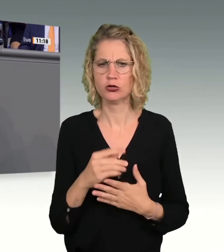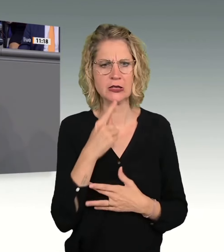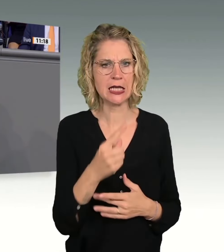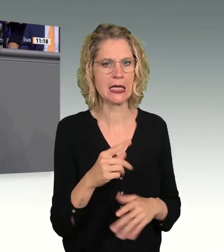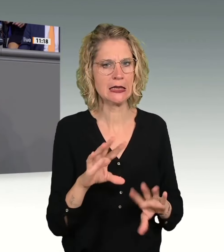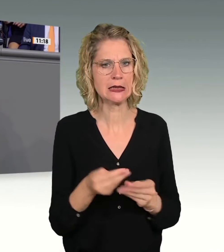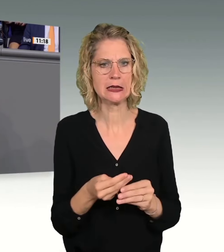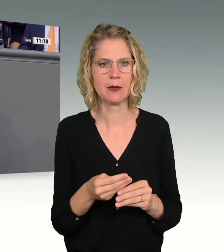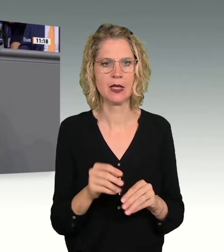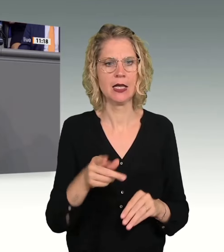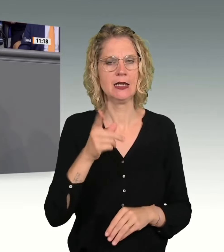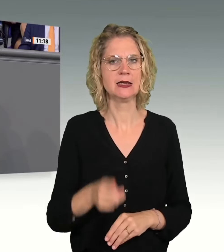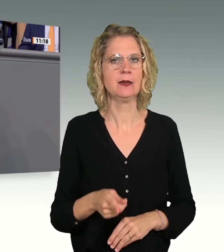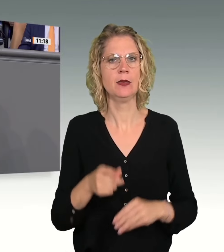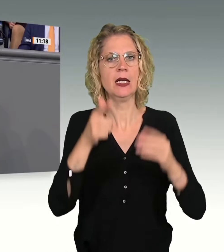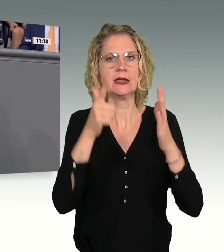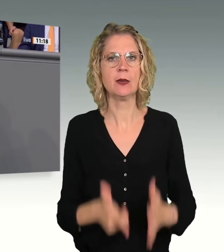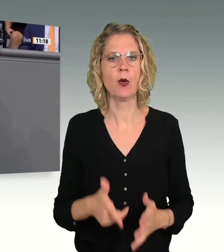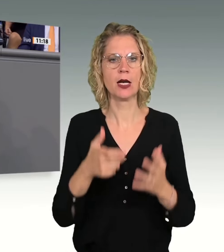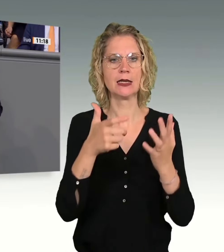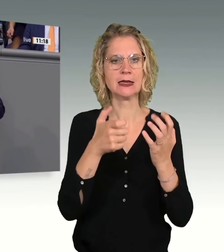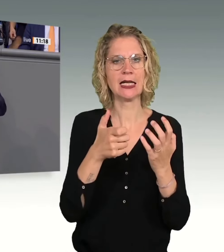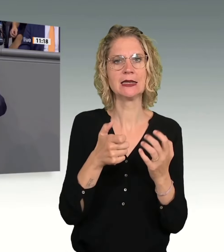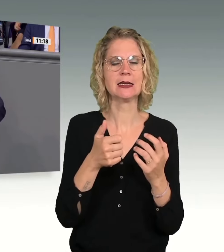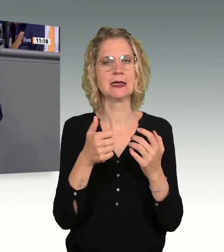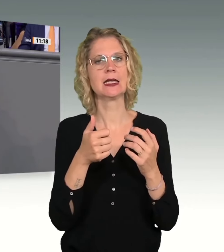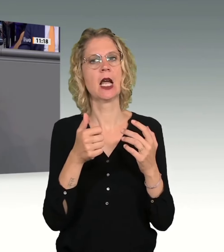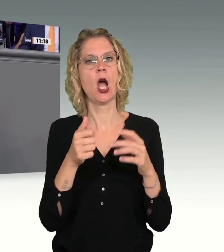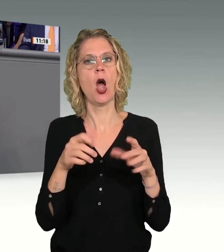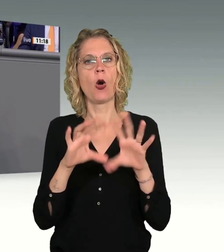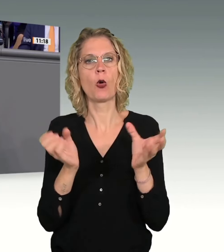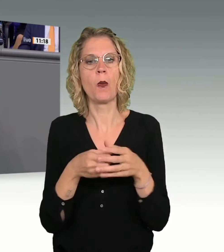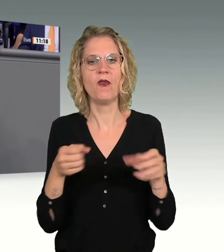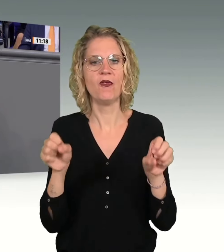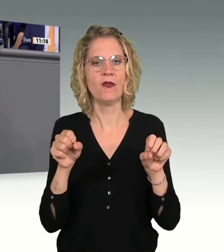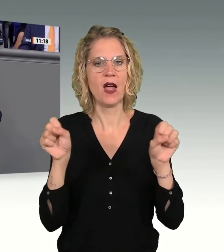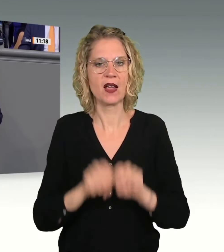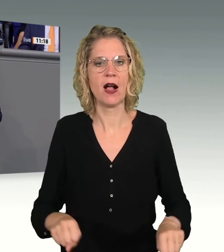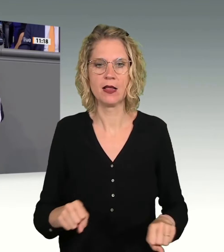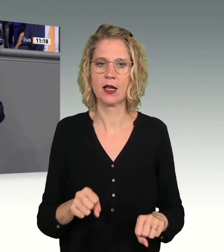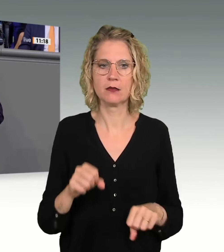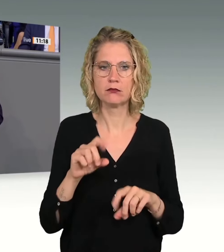48 Prozent nichtdeutsche Tatverdächtige, dabei flott Eingebürgerte und